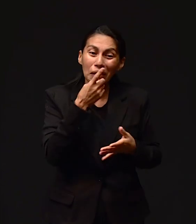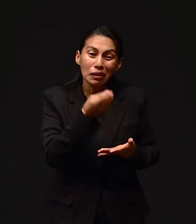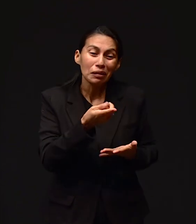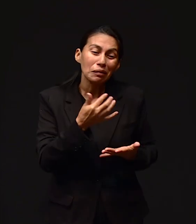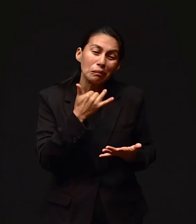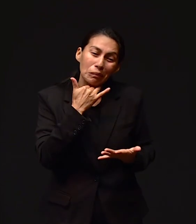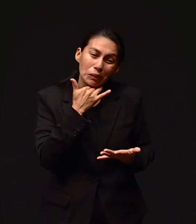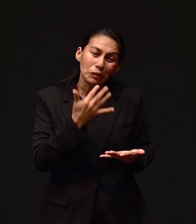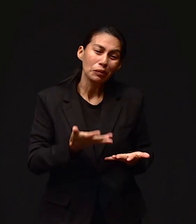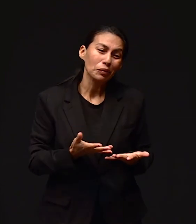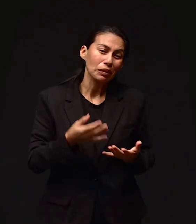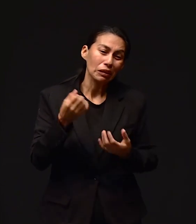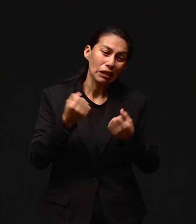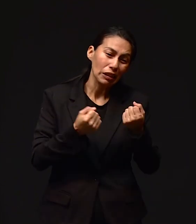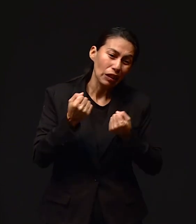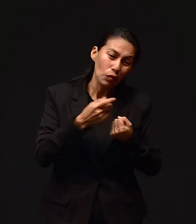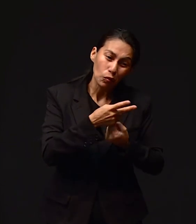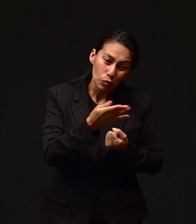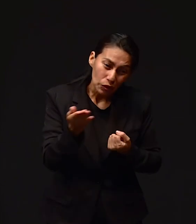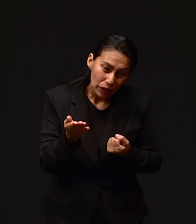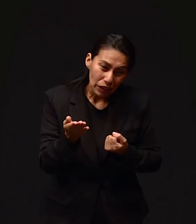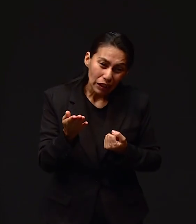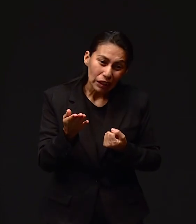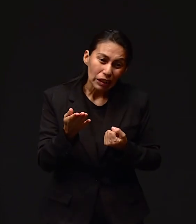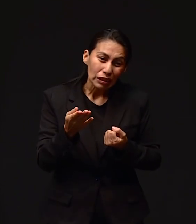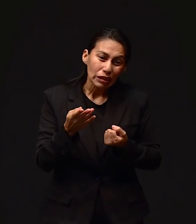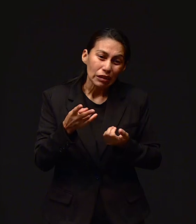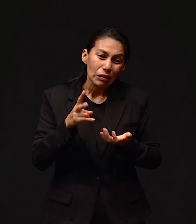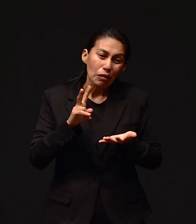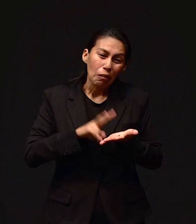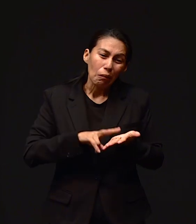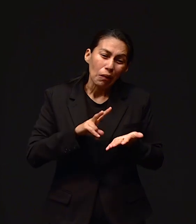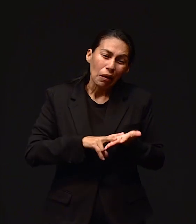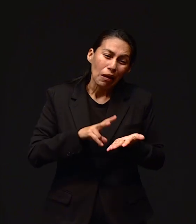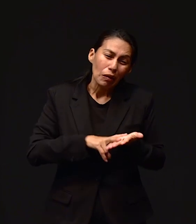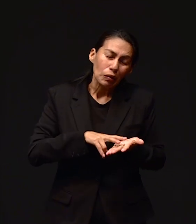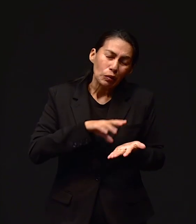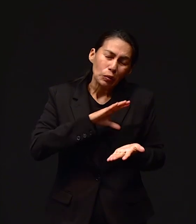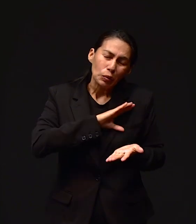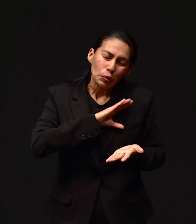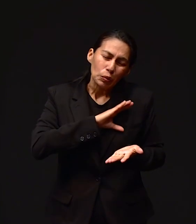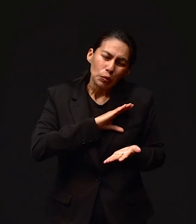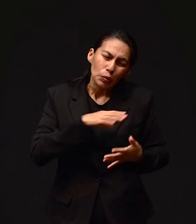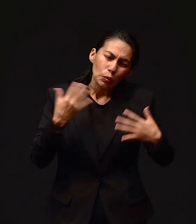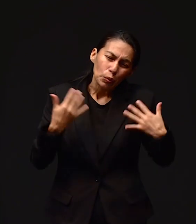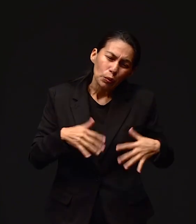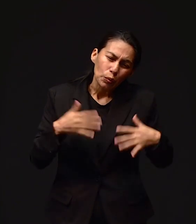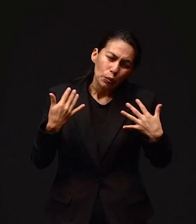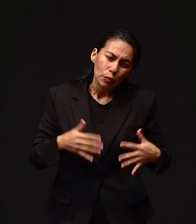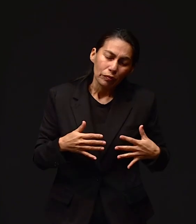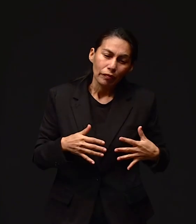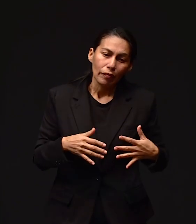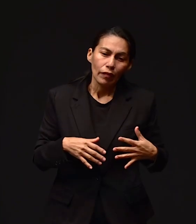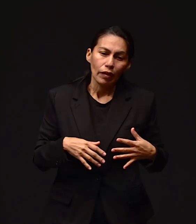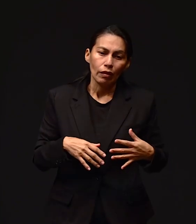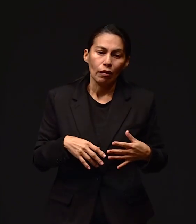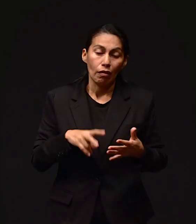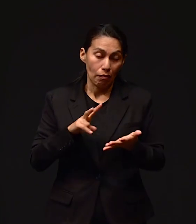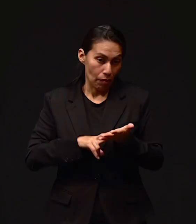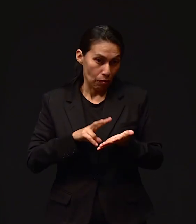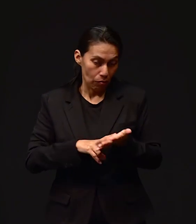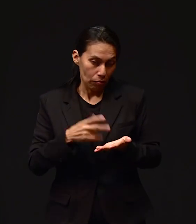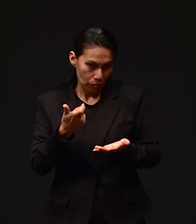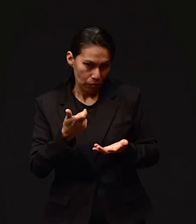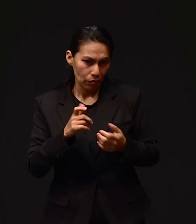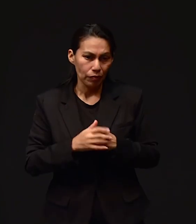palabras de cómo decirle. Dice, sabemos que el carro para ustedes, aparte del valor que tiene, tiene un significado sentimental muy